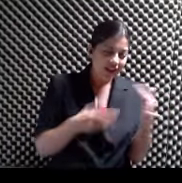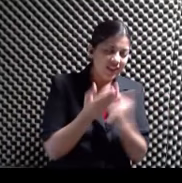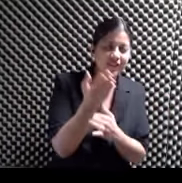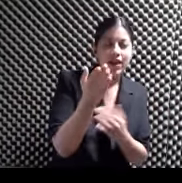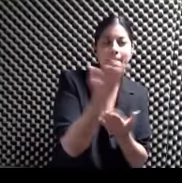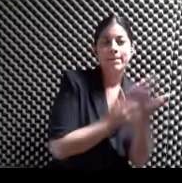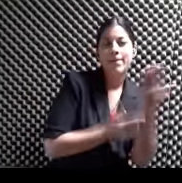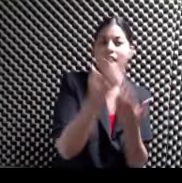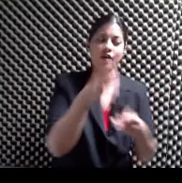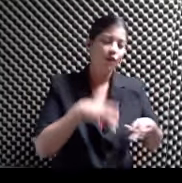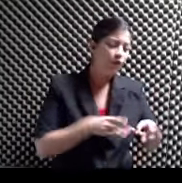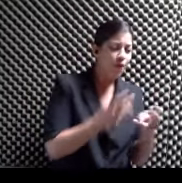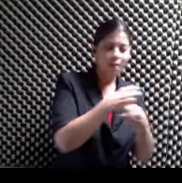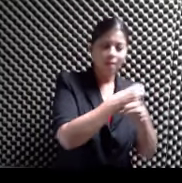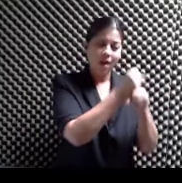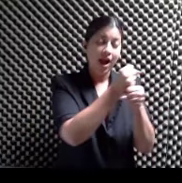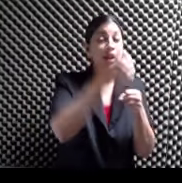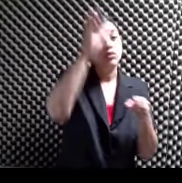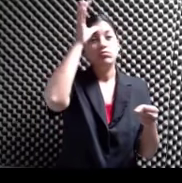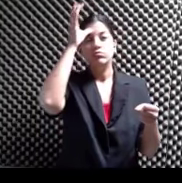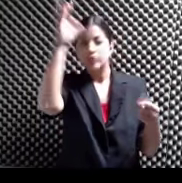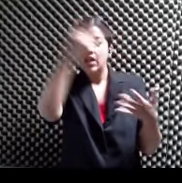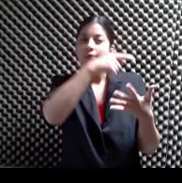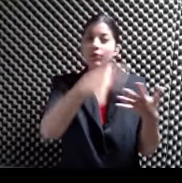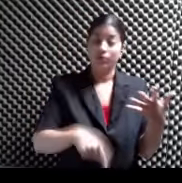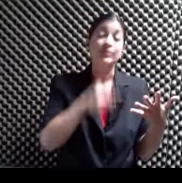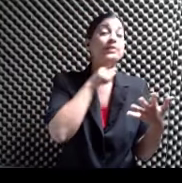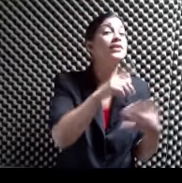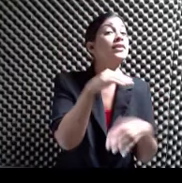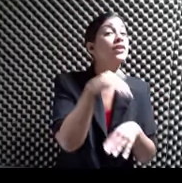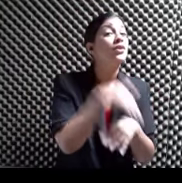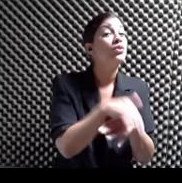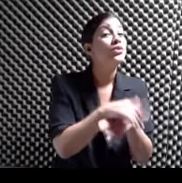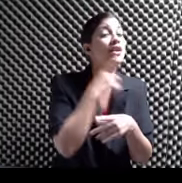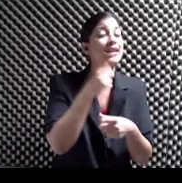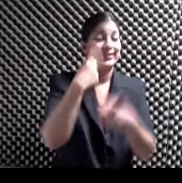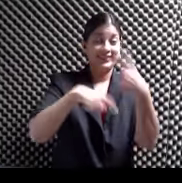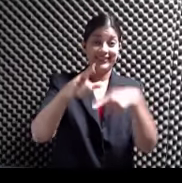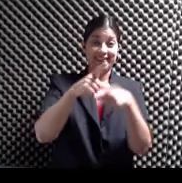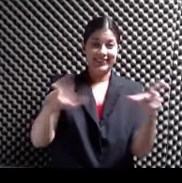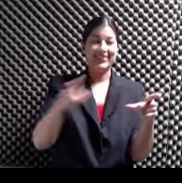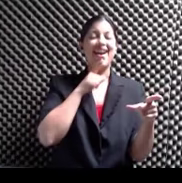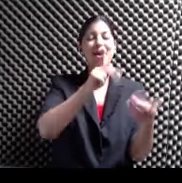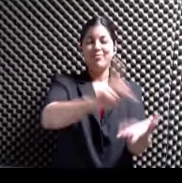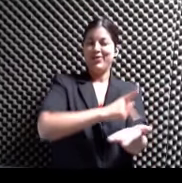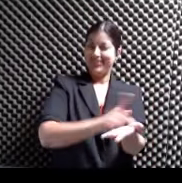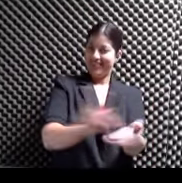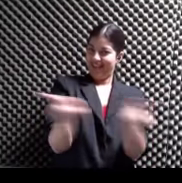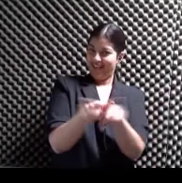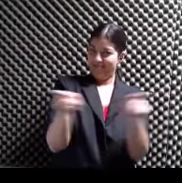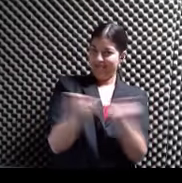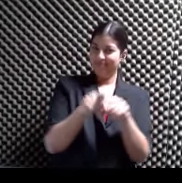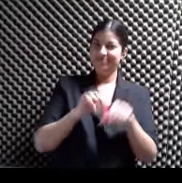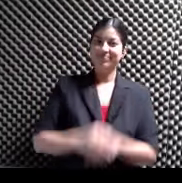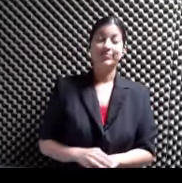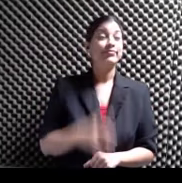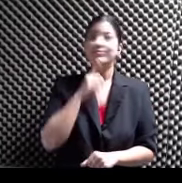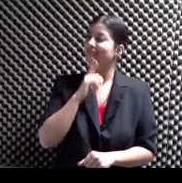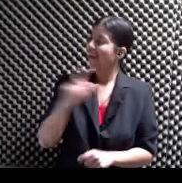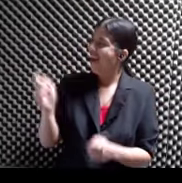que De alguna manera Y conceptos Esa noche El lenguaje de diseño También será poesía No podía faltar Exacto Exacto Sí porque o sea